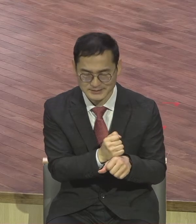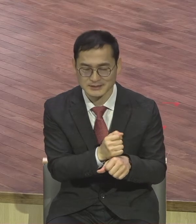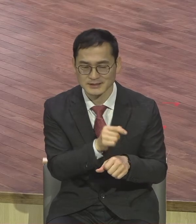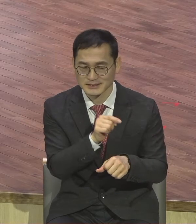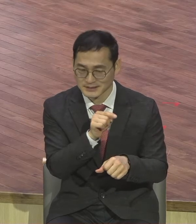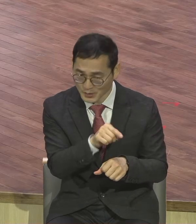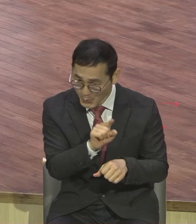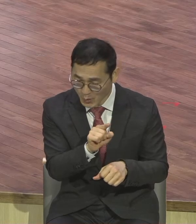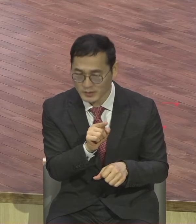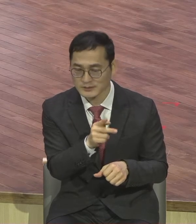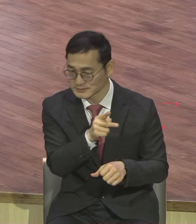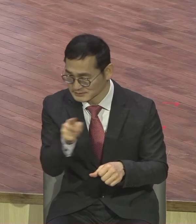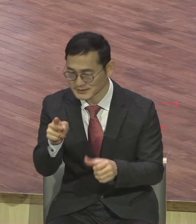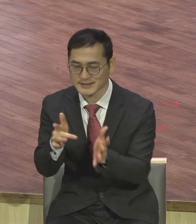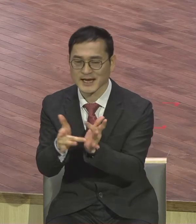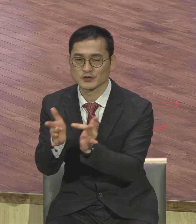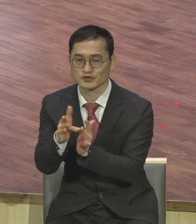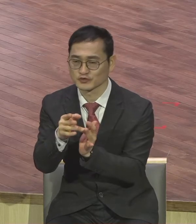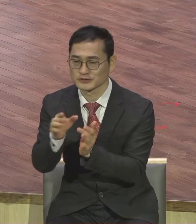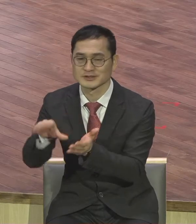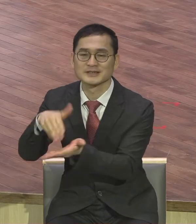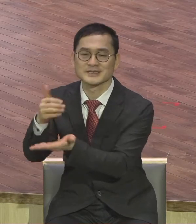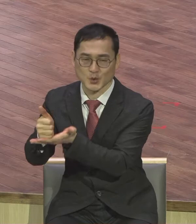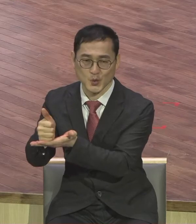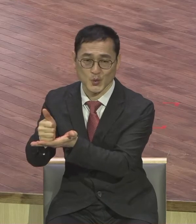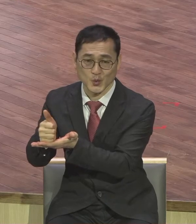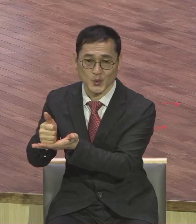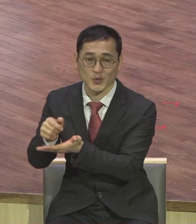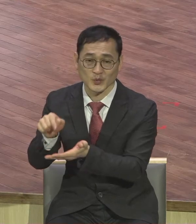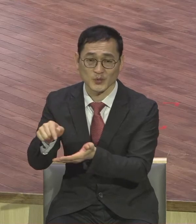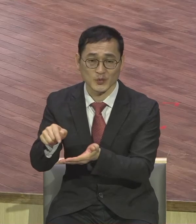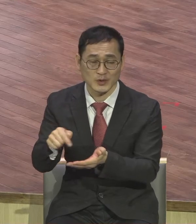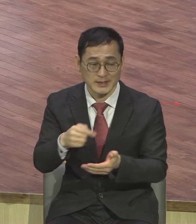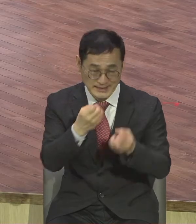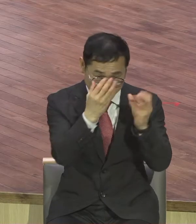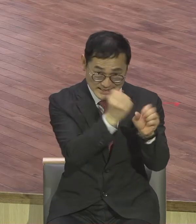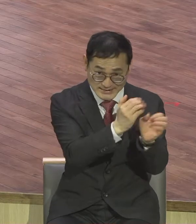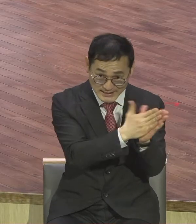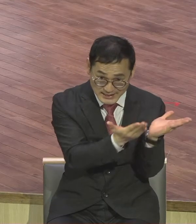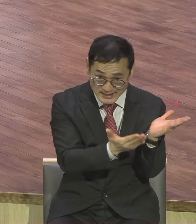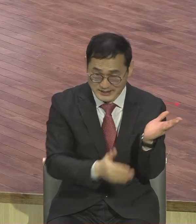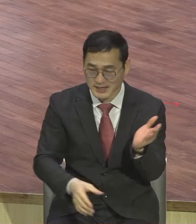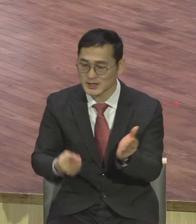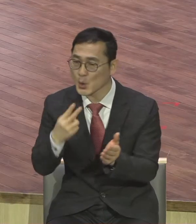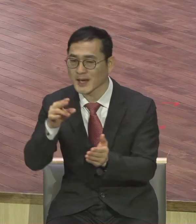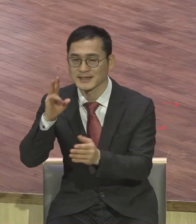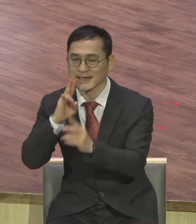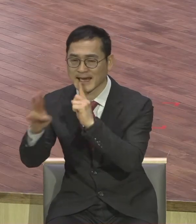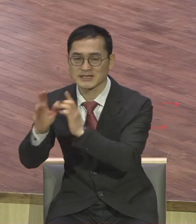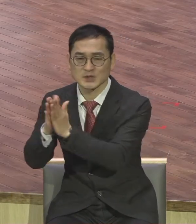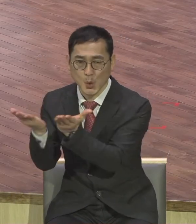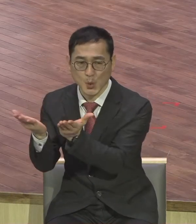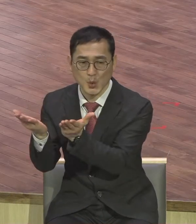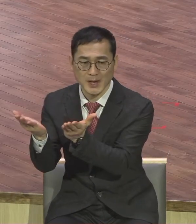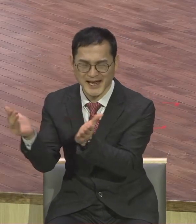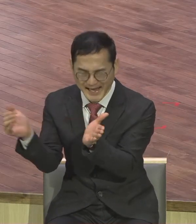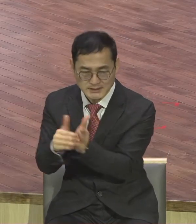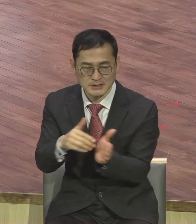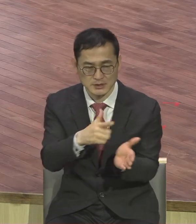여러분이 그리스도의 관점에서 장세기부터 계시로까지 그렇게 다 일목요연하게 영적